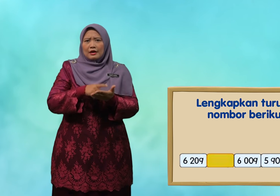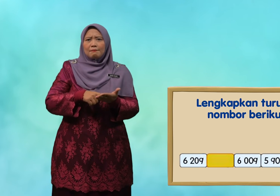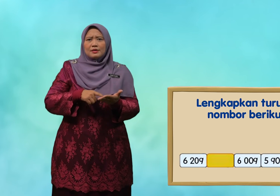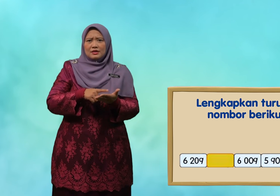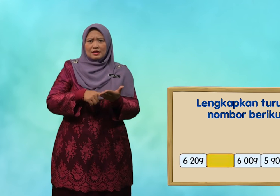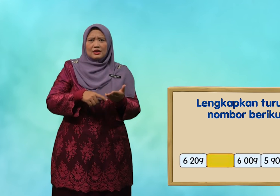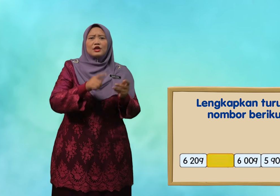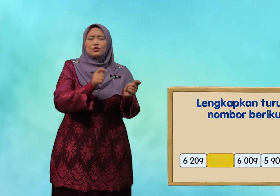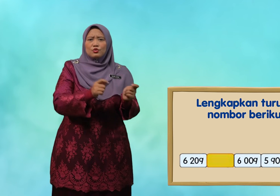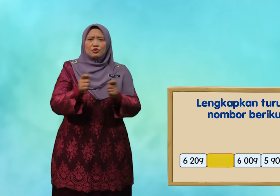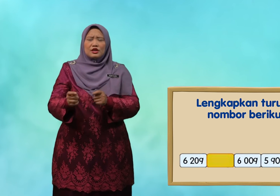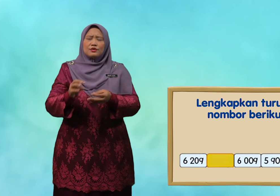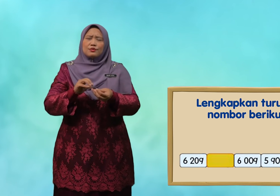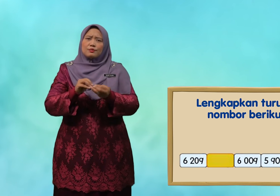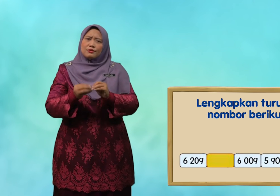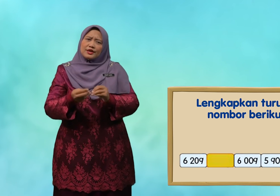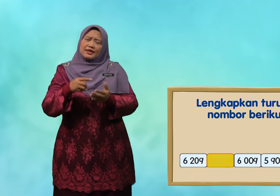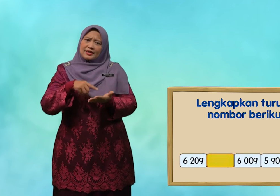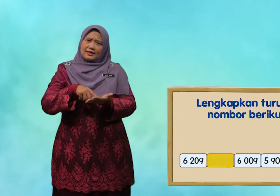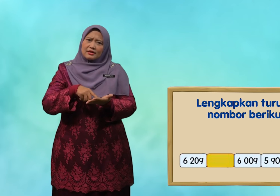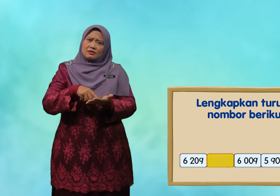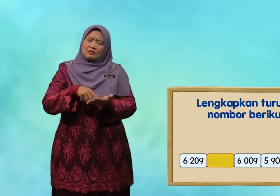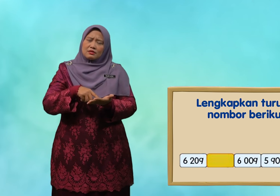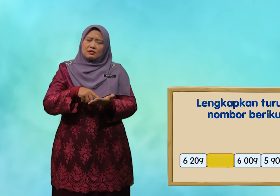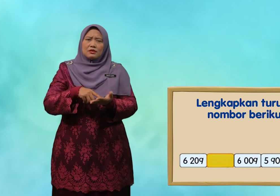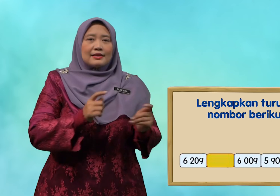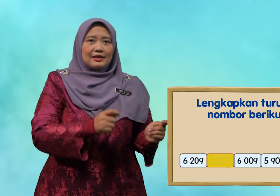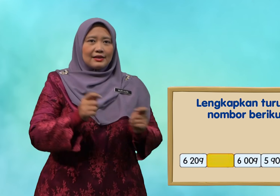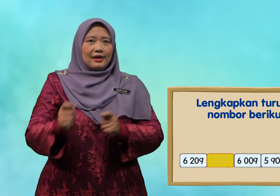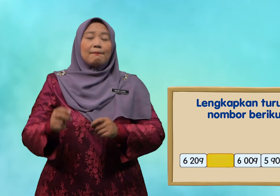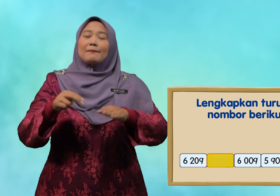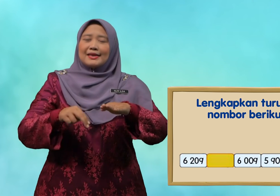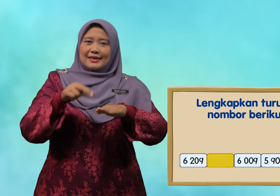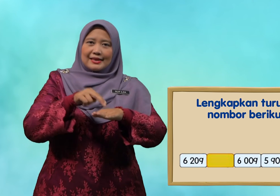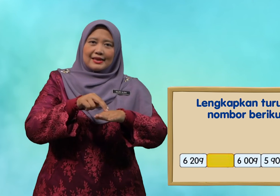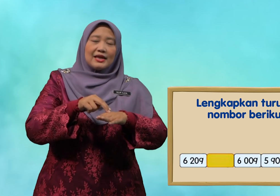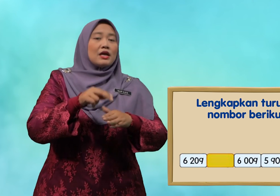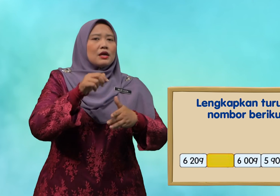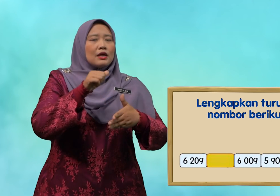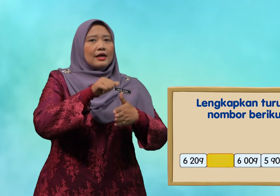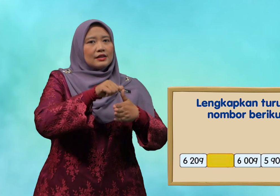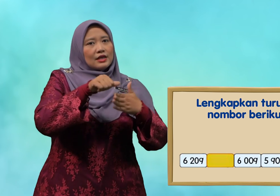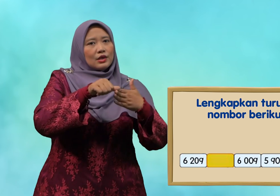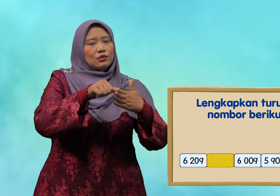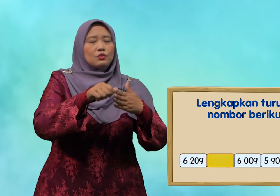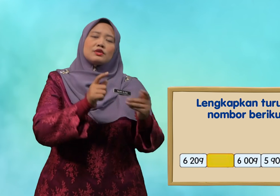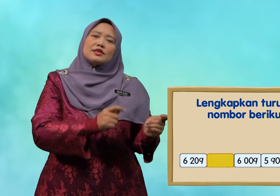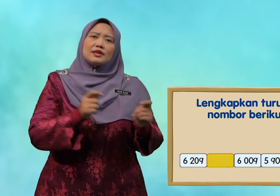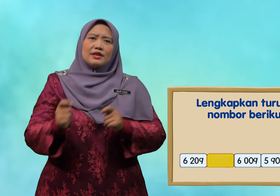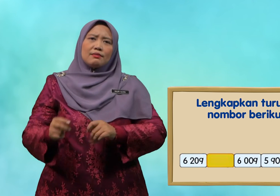apakah turutan nombor ini ini tertib menaik atau tertib